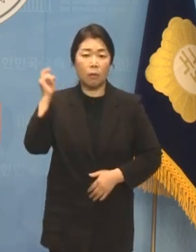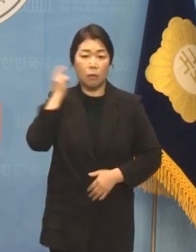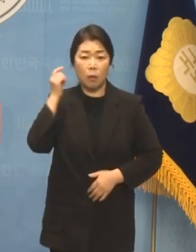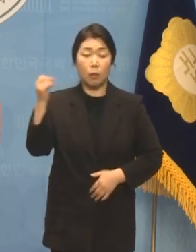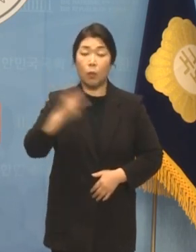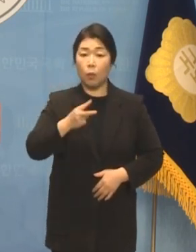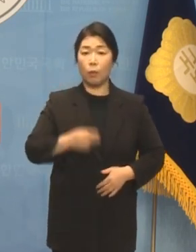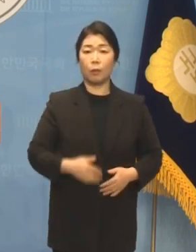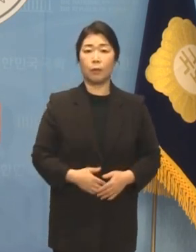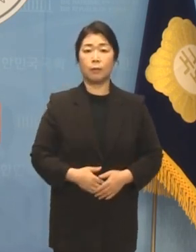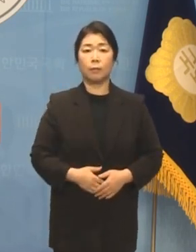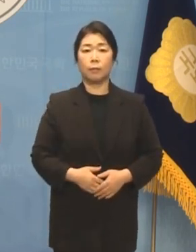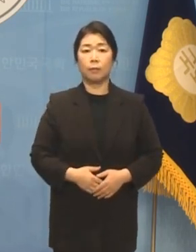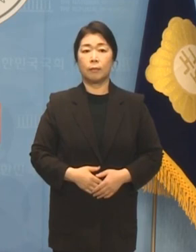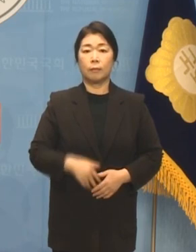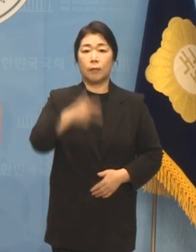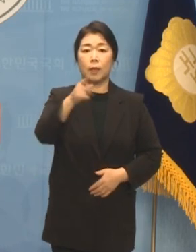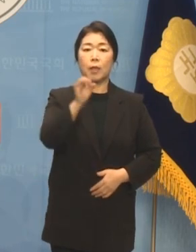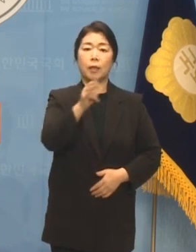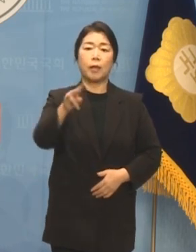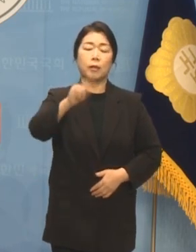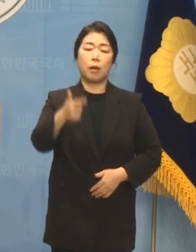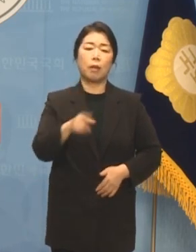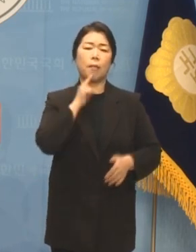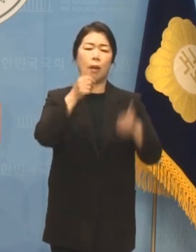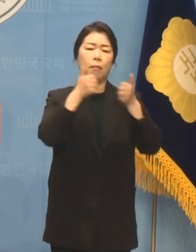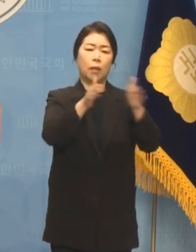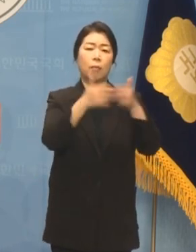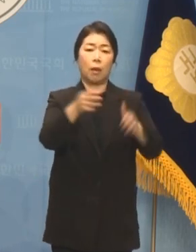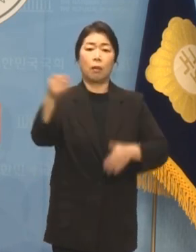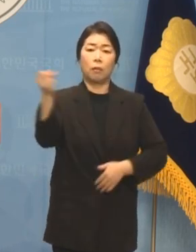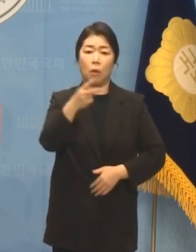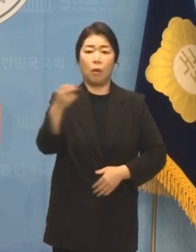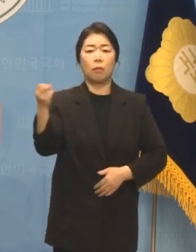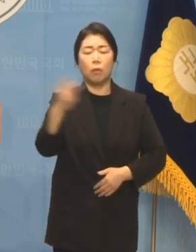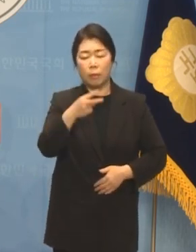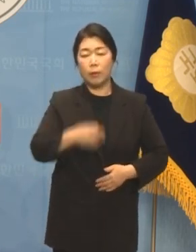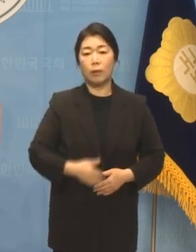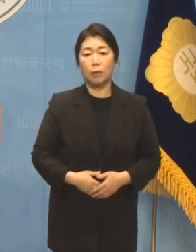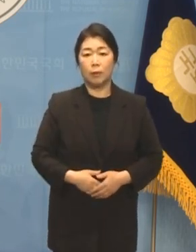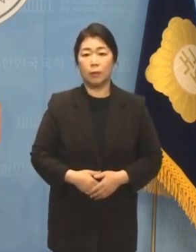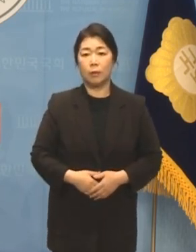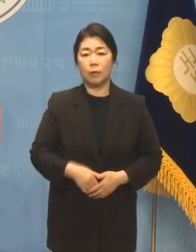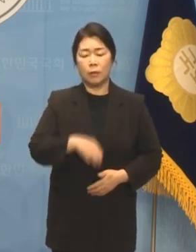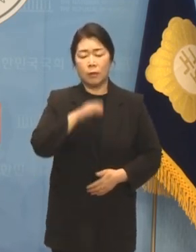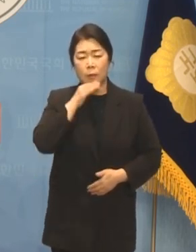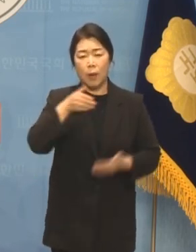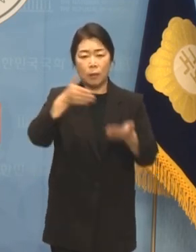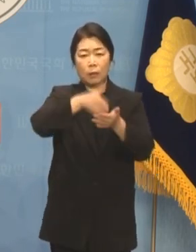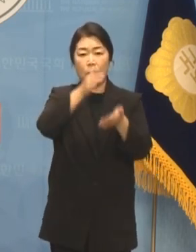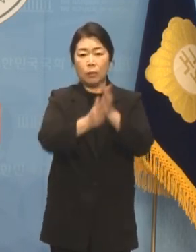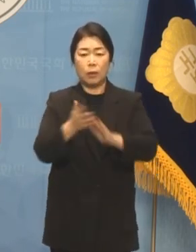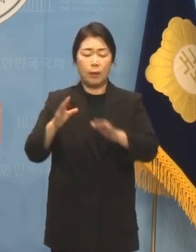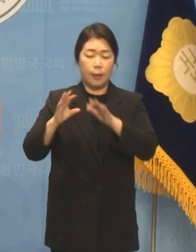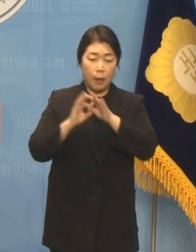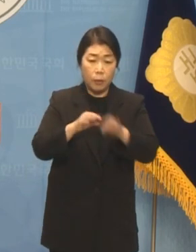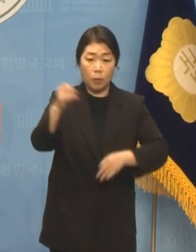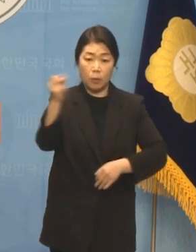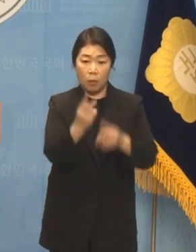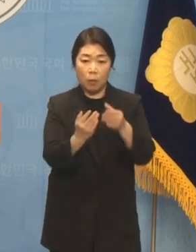장해찬 후보의 막말 퍼레이드가 이어지고 있습니다. 예찬 대장경의 끝이 보이질 않습니다.